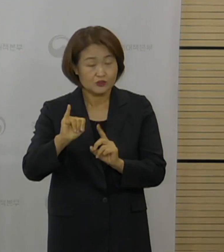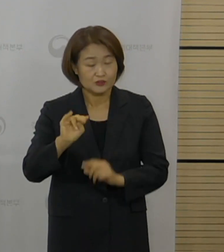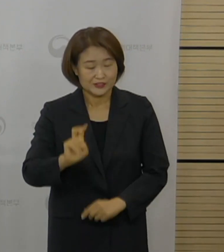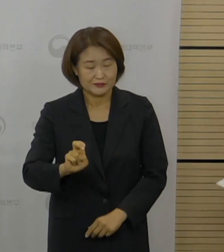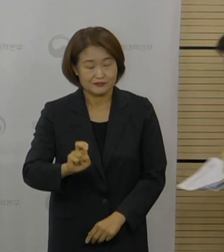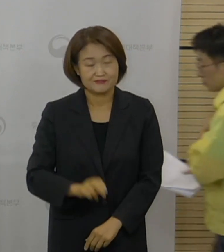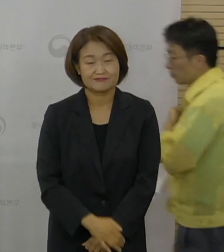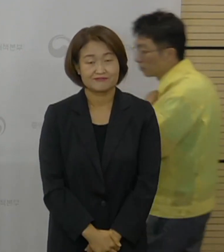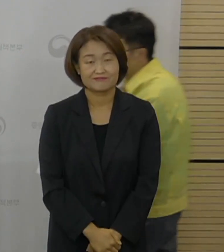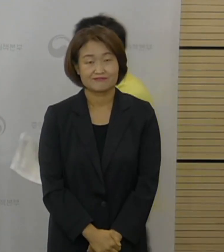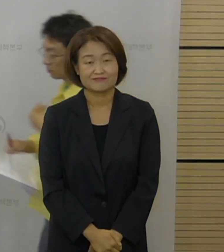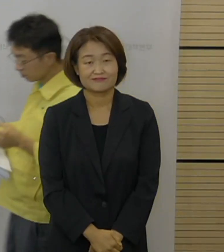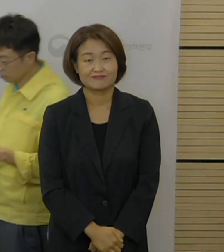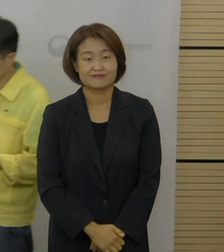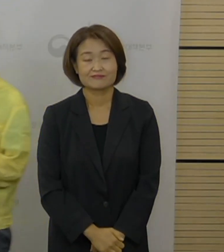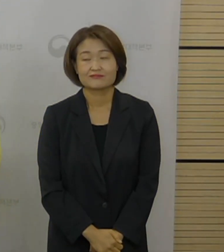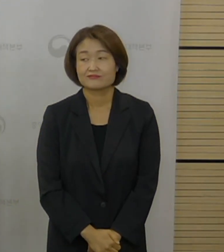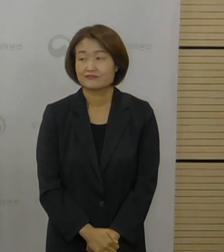드리겠습니다.